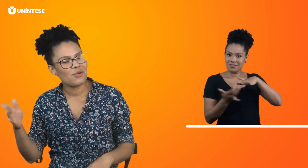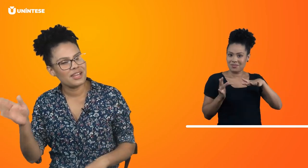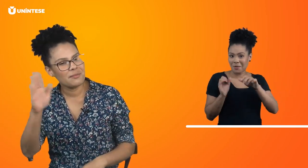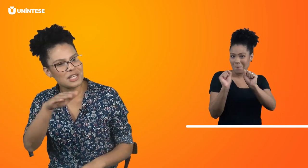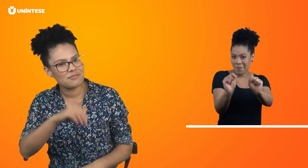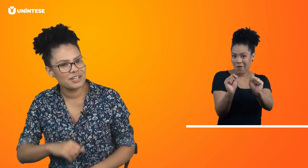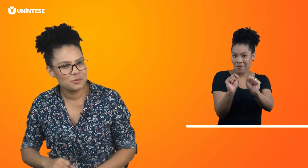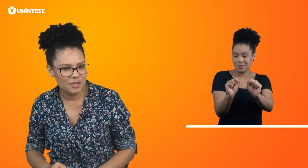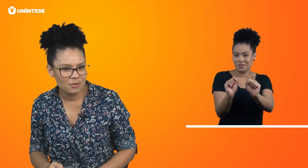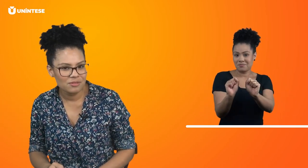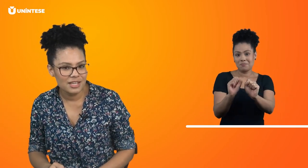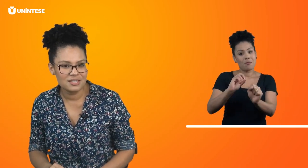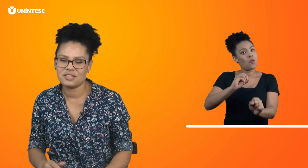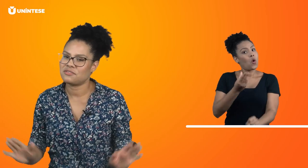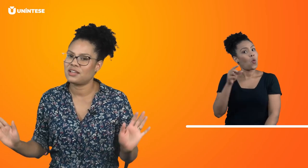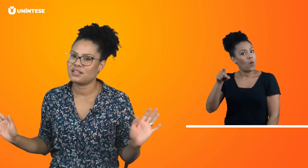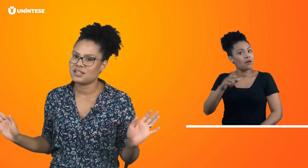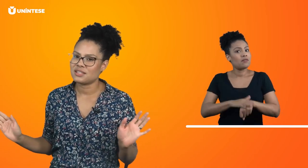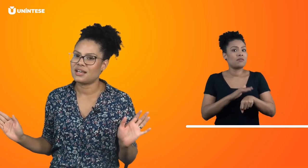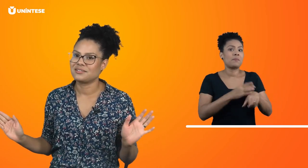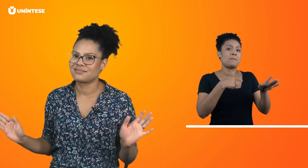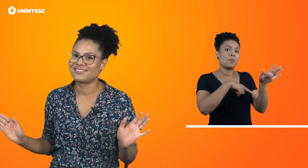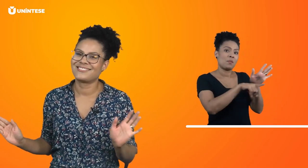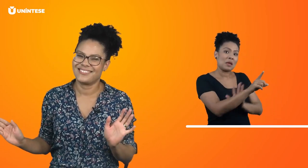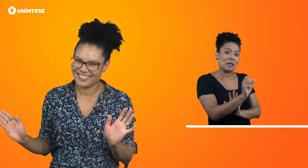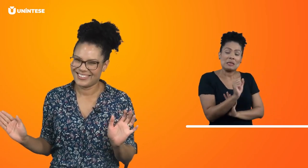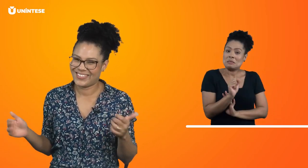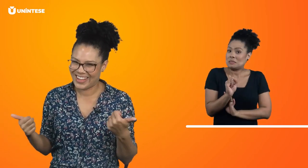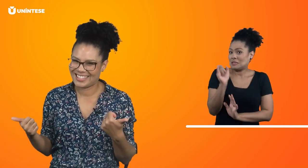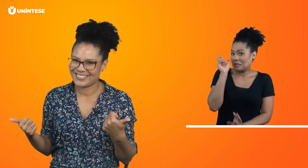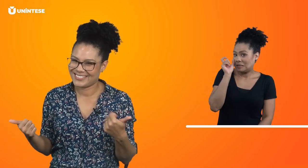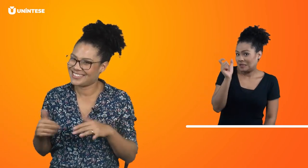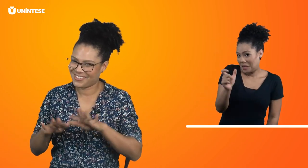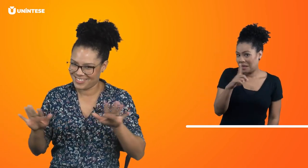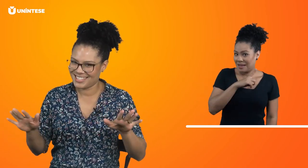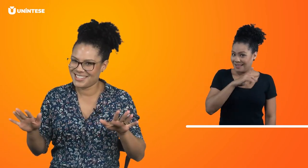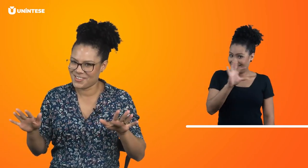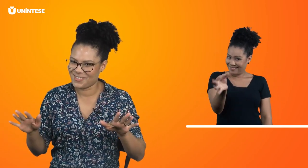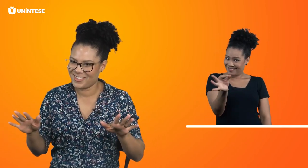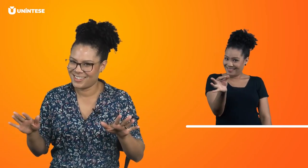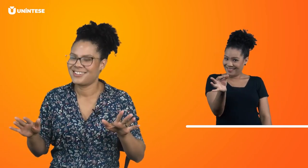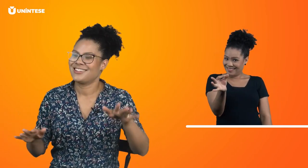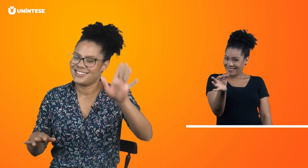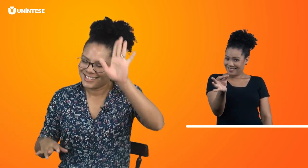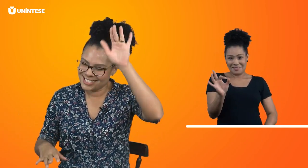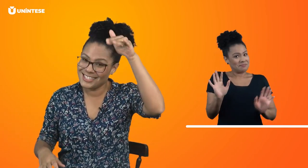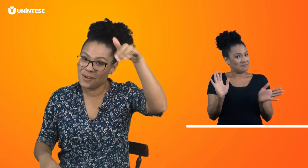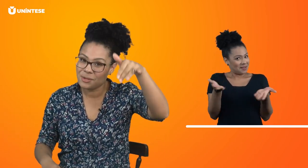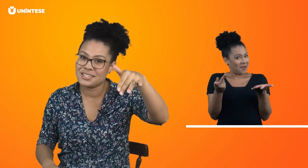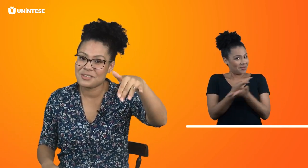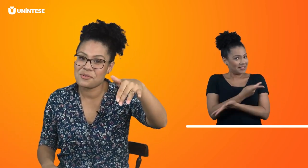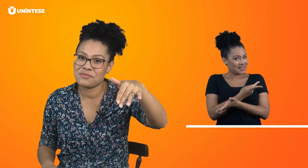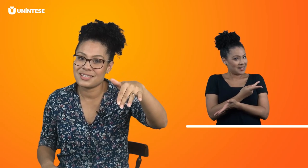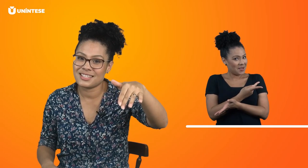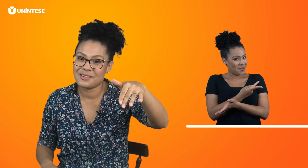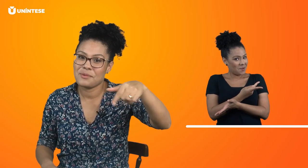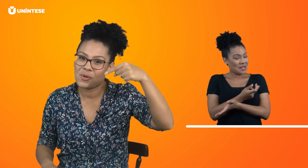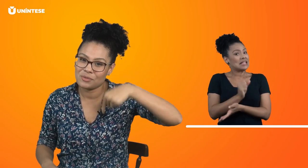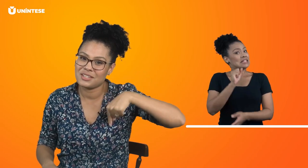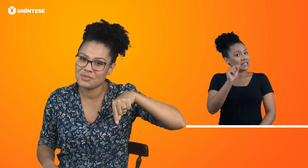ele mesmo vai te perguntar se ele estiver interessado. Correto? Já aconteceu. Se já aconteceu com você, me conta aqui